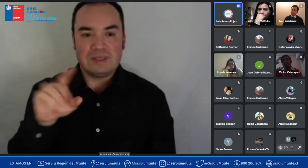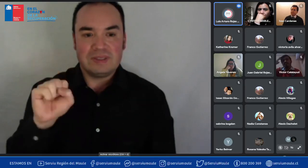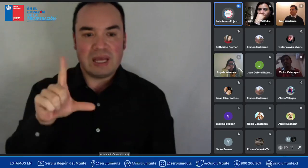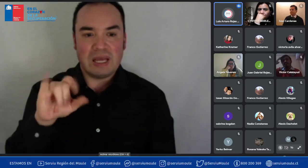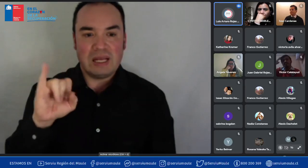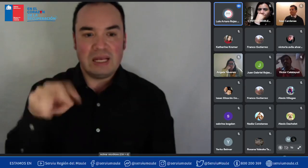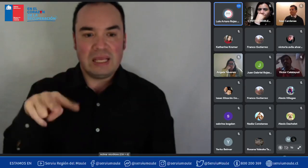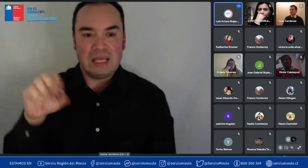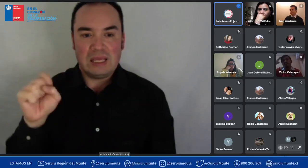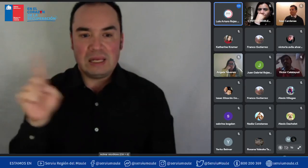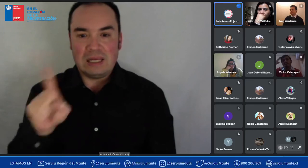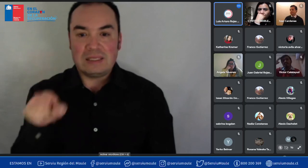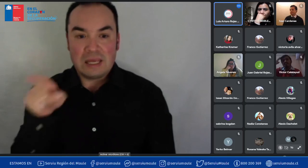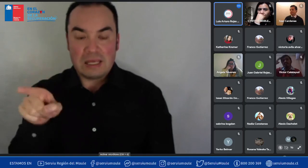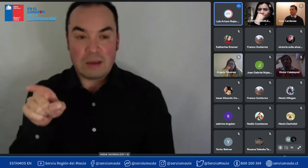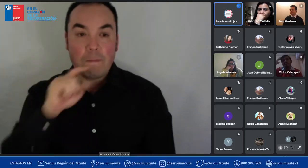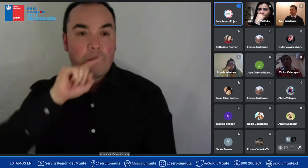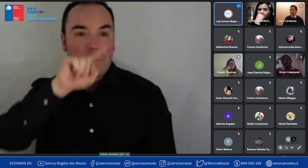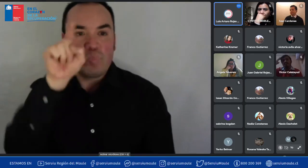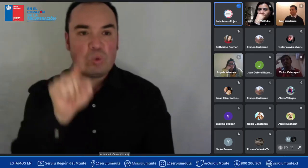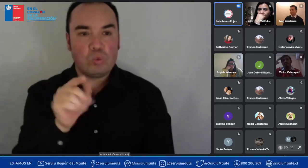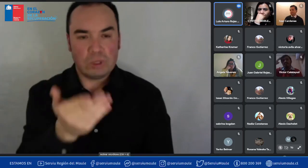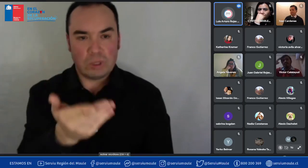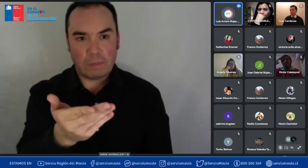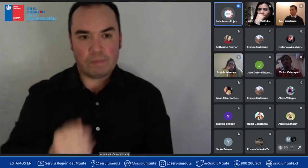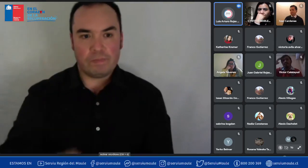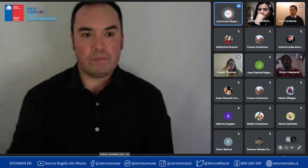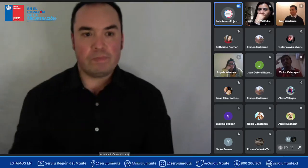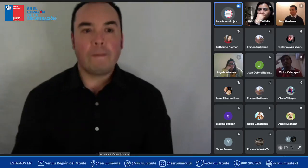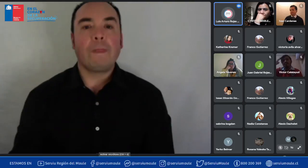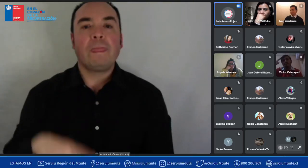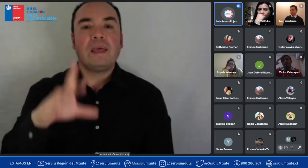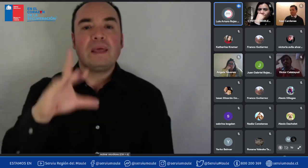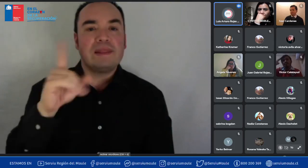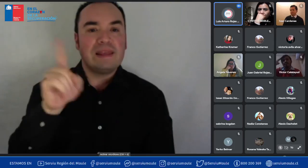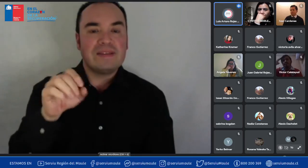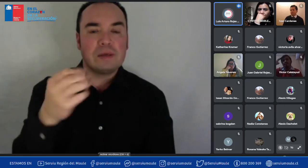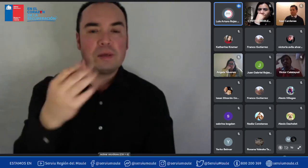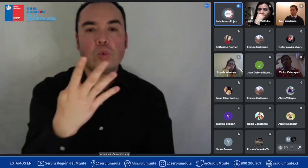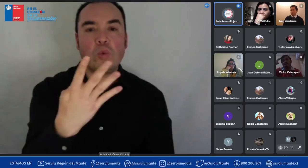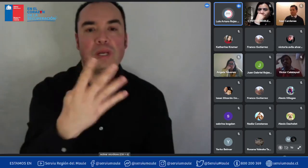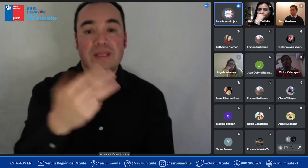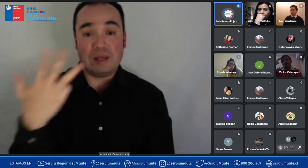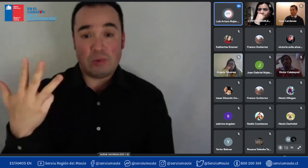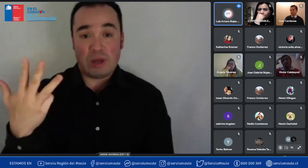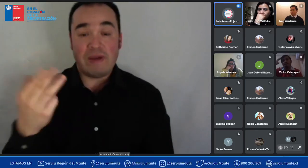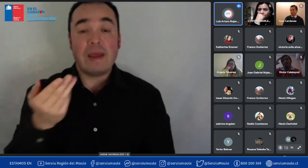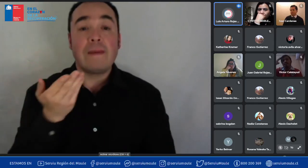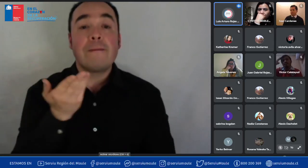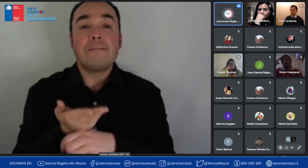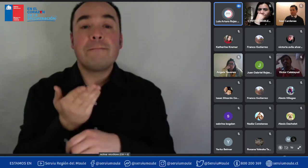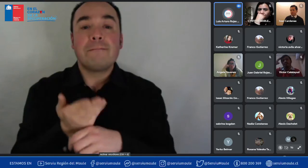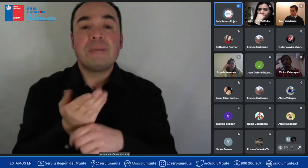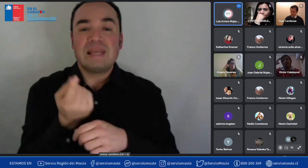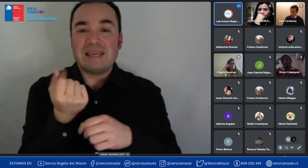para el DC49 solicita la antigüedad en la libreta de ahorro para la vivienda ¿ya? la verdad que